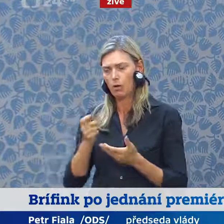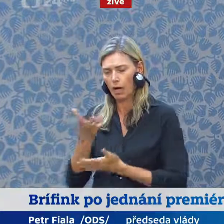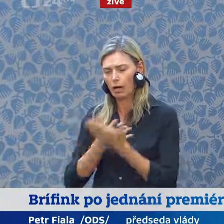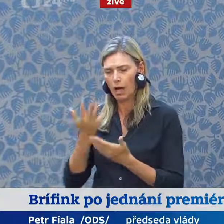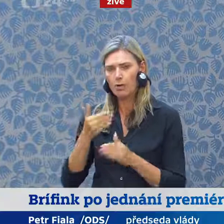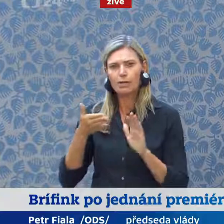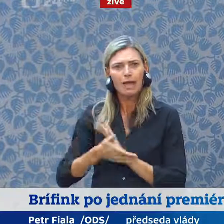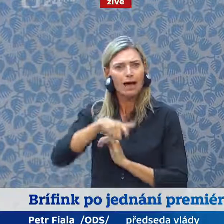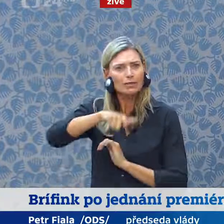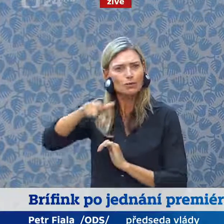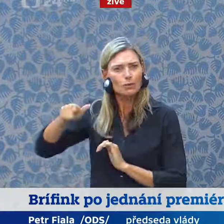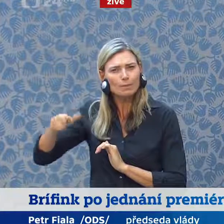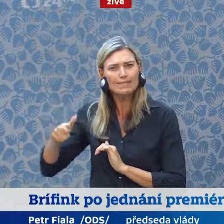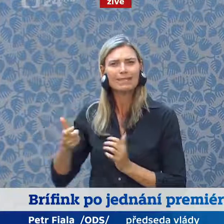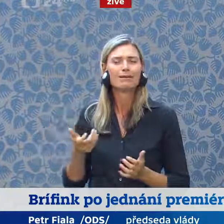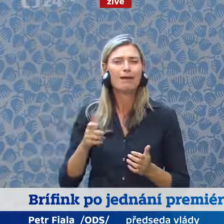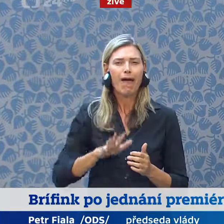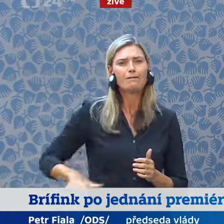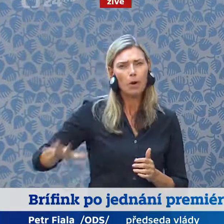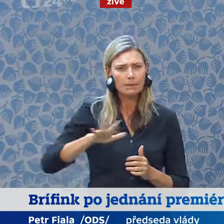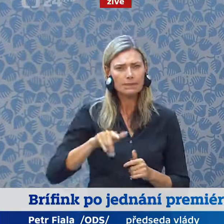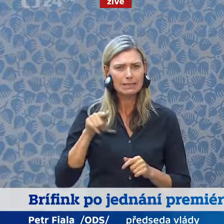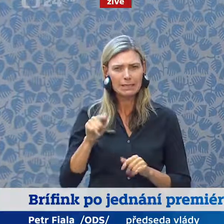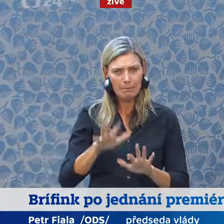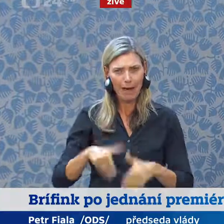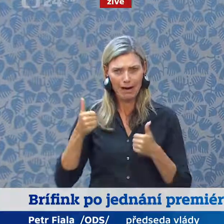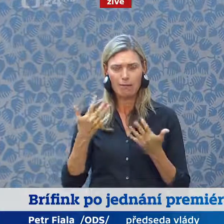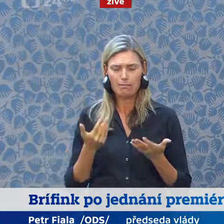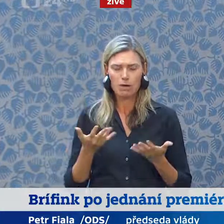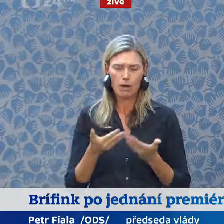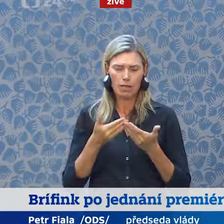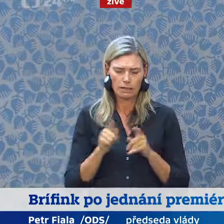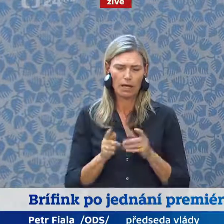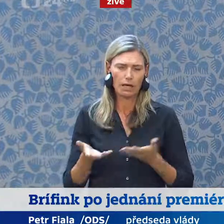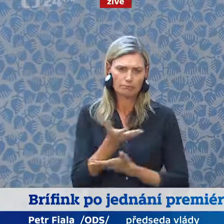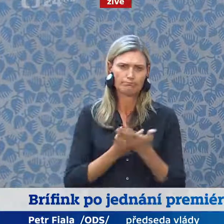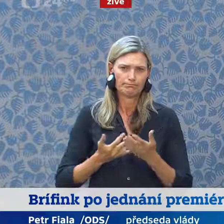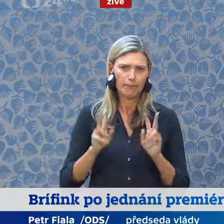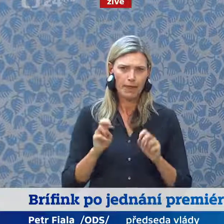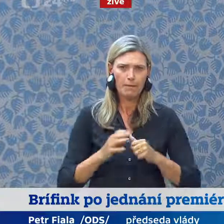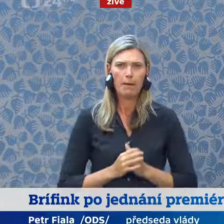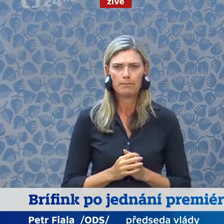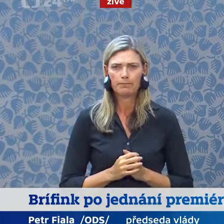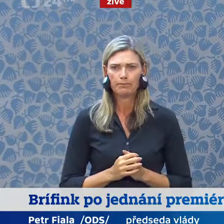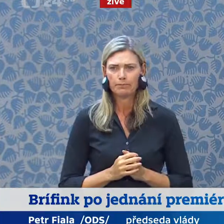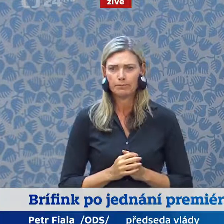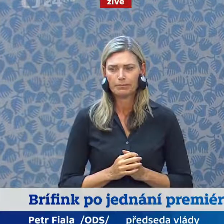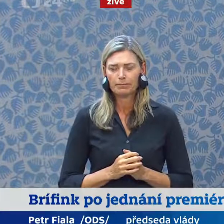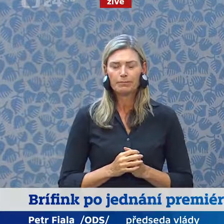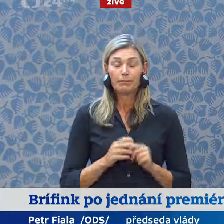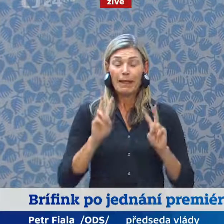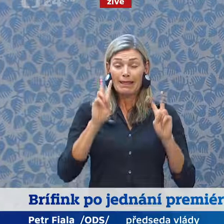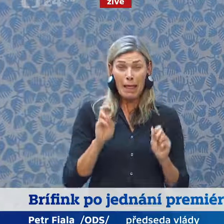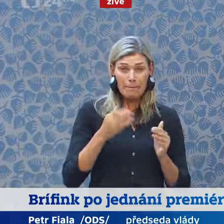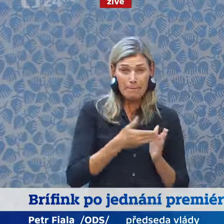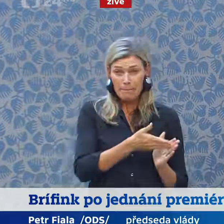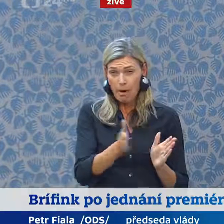reprezentanty jednotlivých frakcí v Evropském parlamentu vedli. Kdybych měl zdůraznit ta témata,